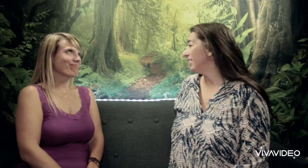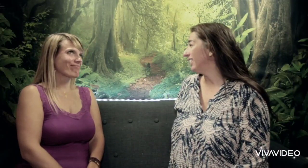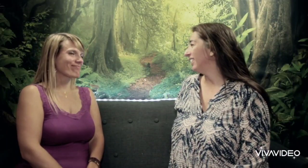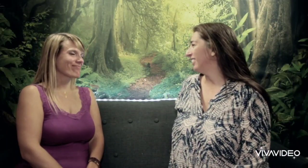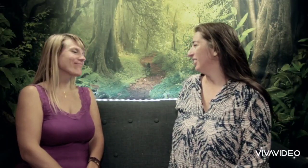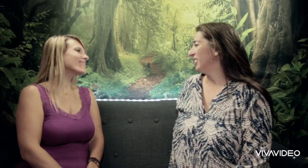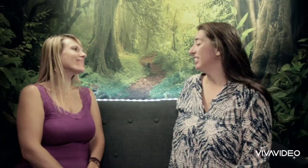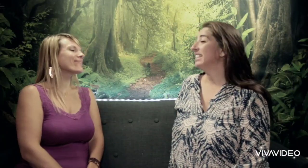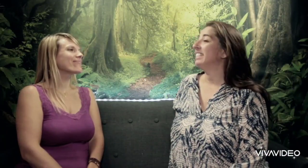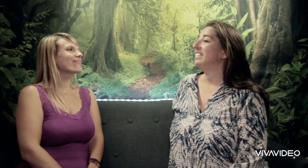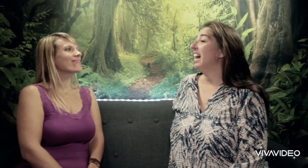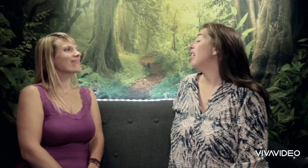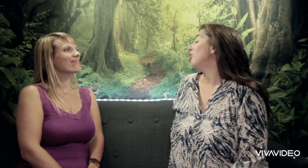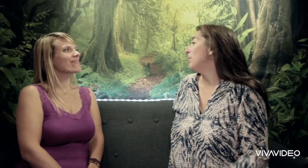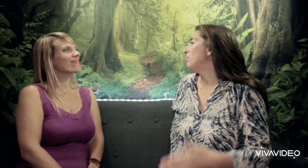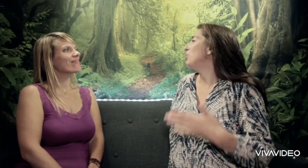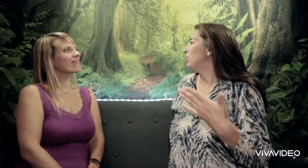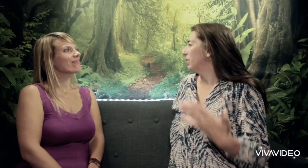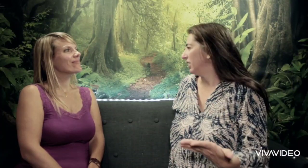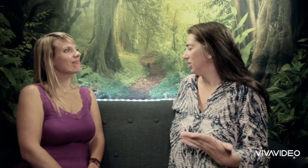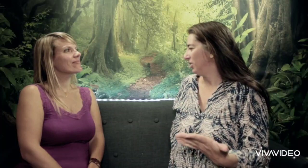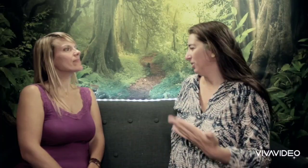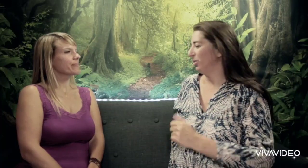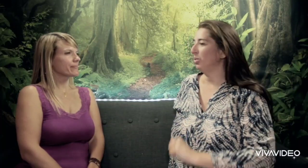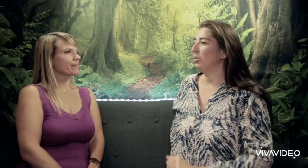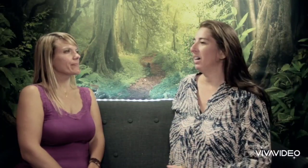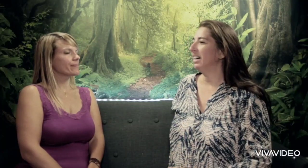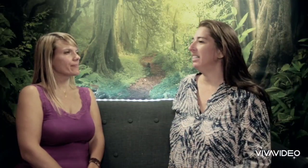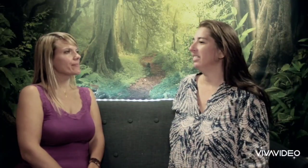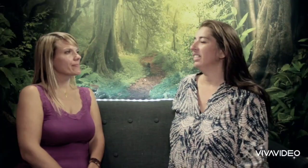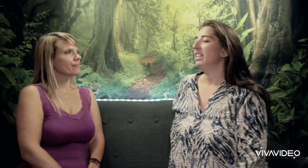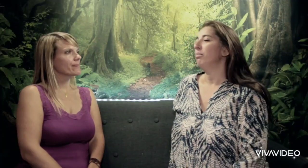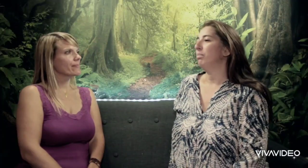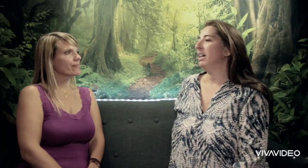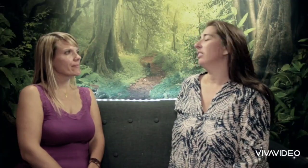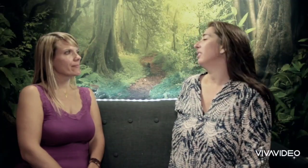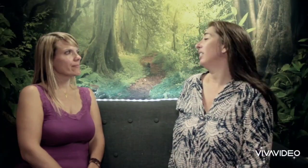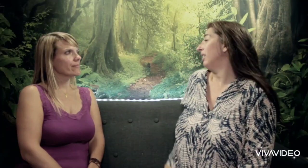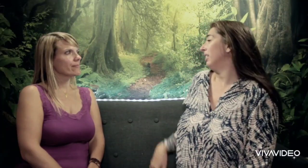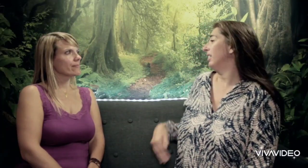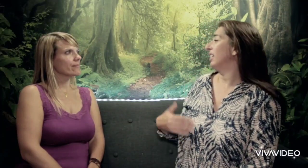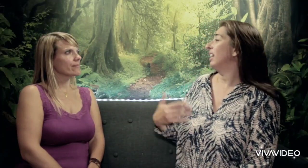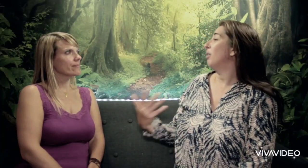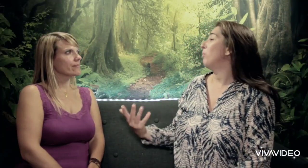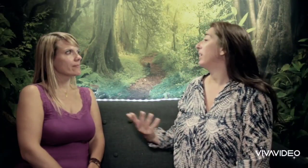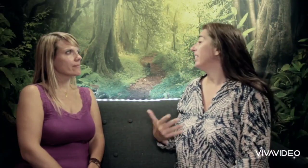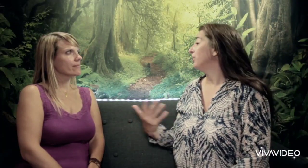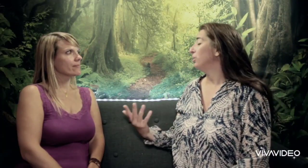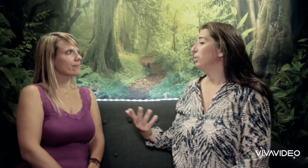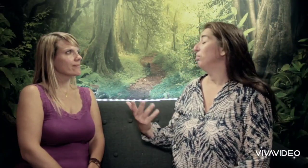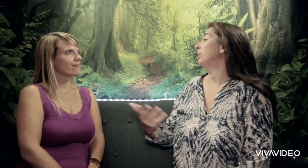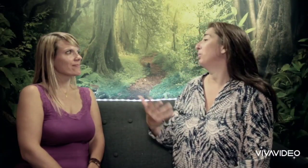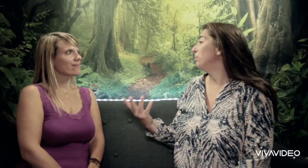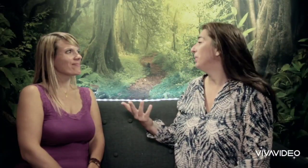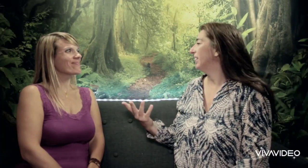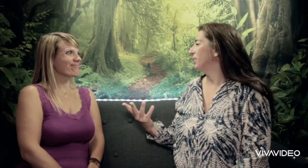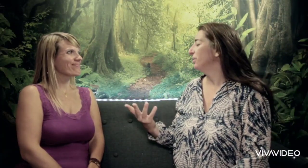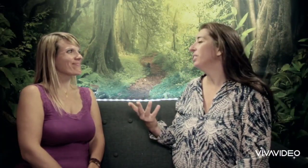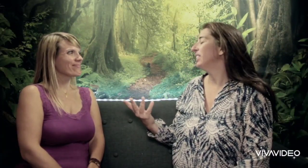avant même le langage oral, par un moyen de communication qui